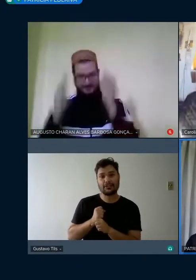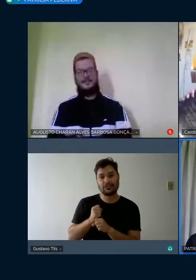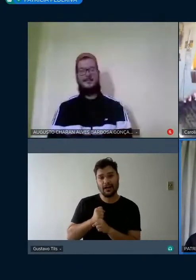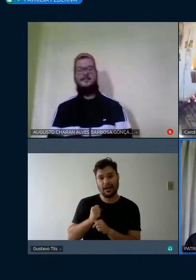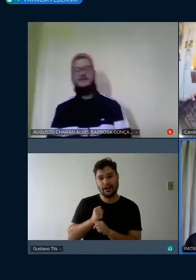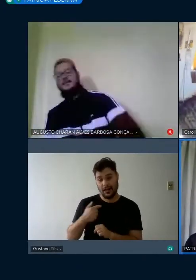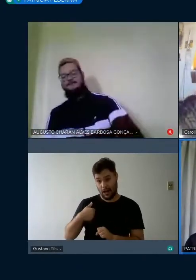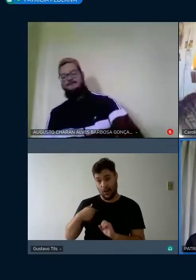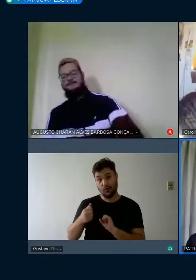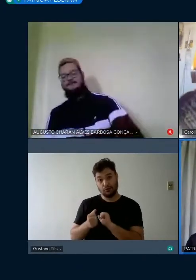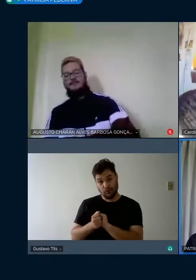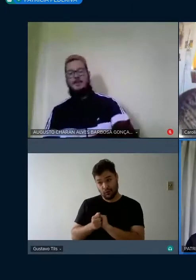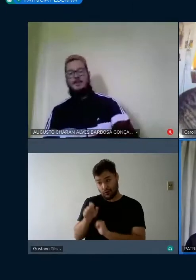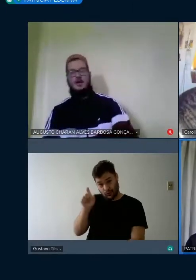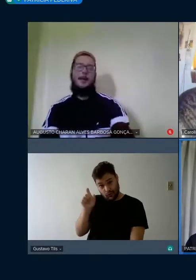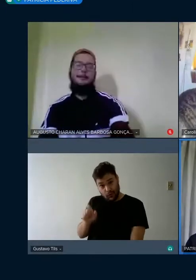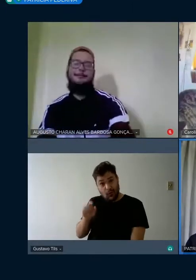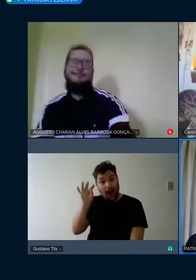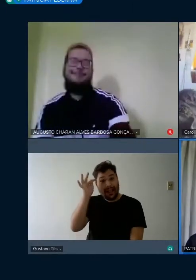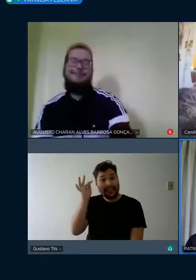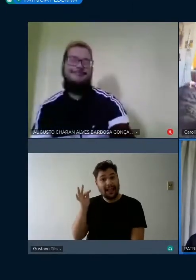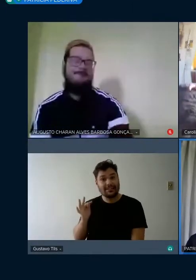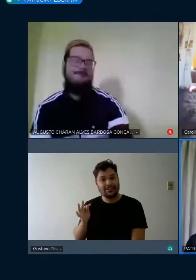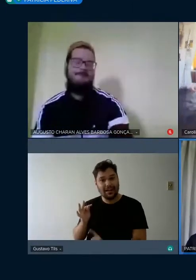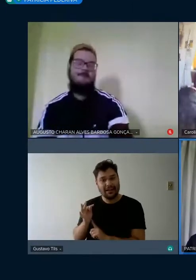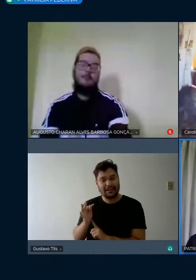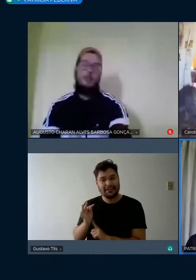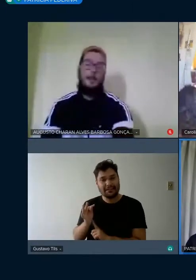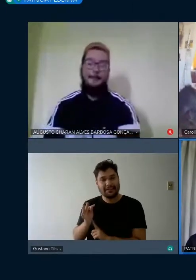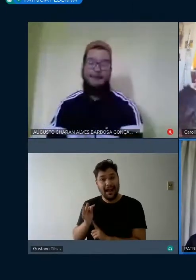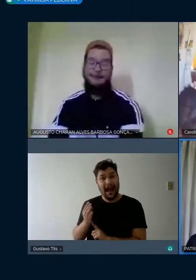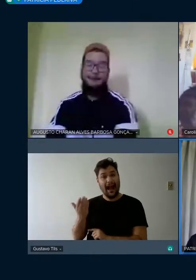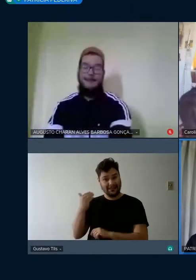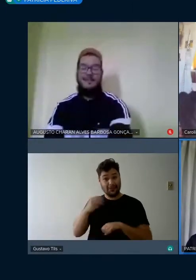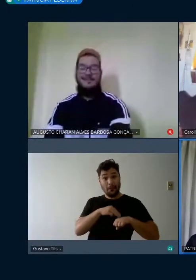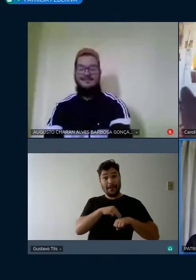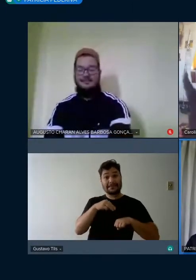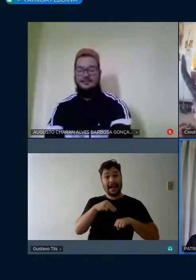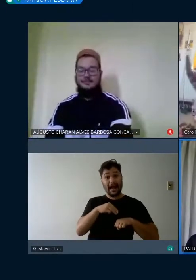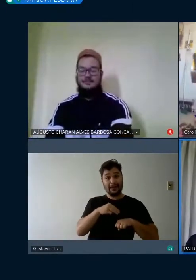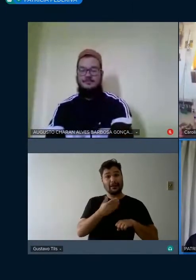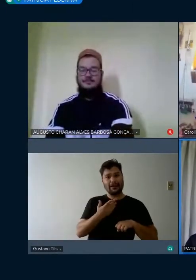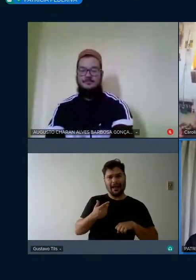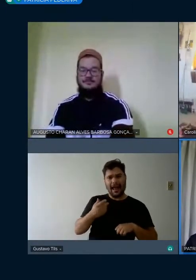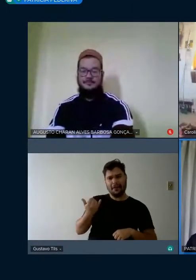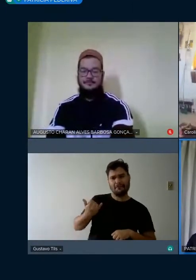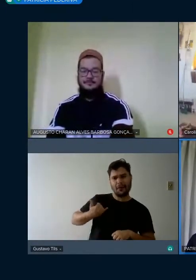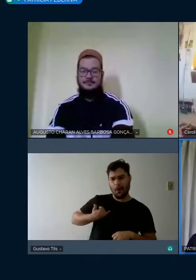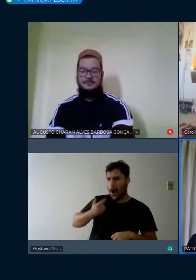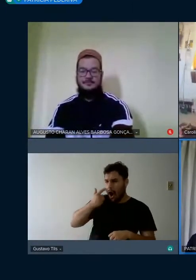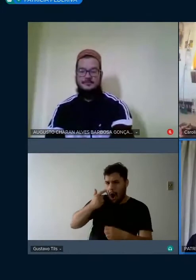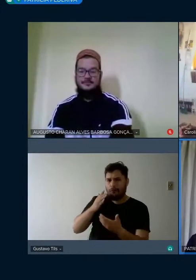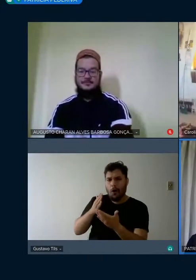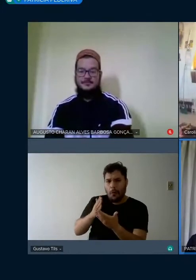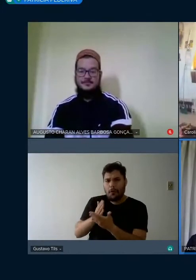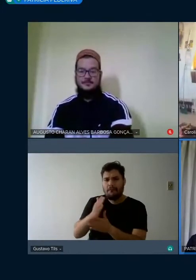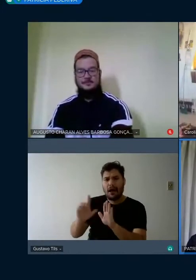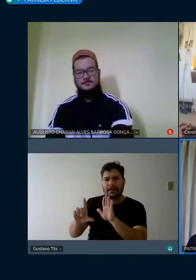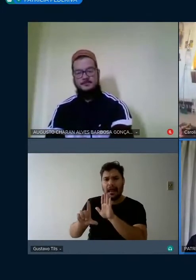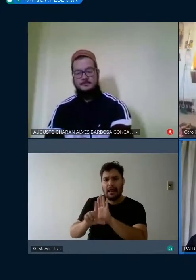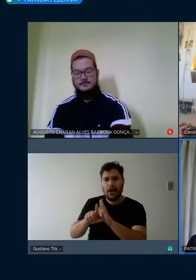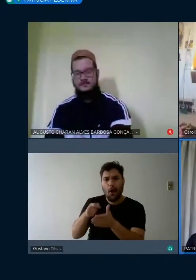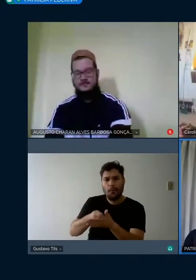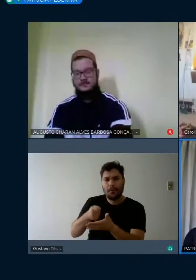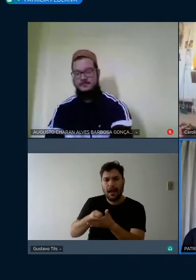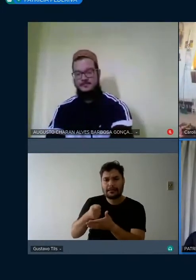Tatiane que chegou para mim antes do mestrado e perguntou olha foi aprovada uma lei de obrigatoriedade de educação musical